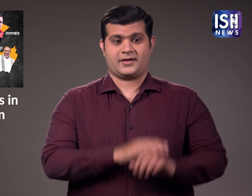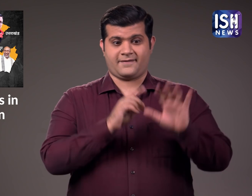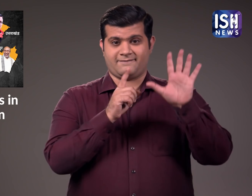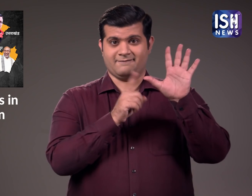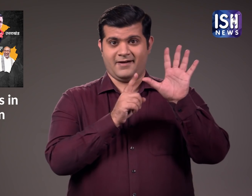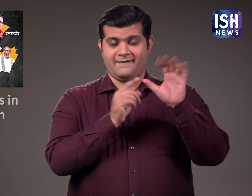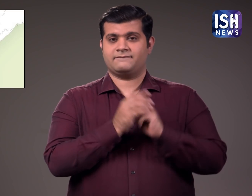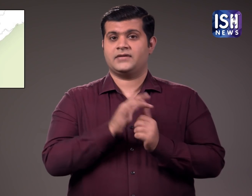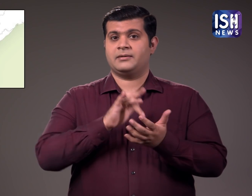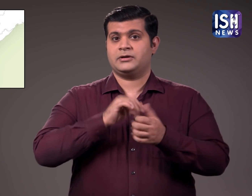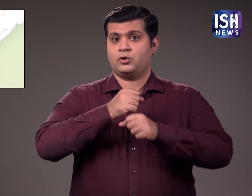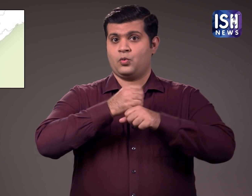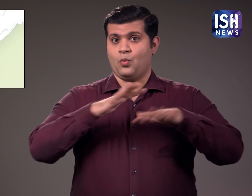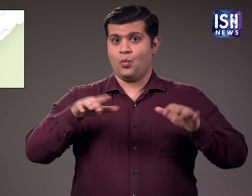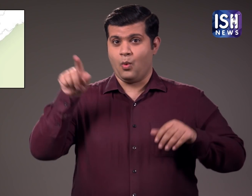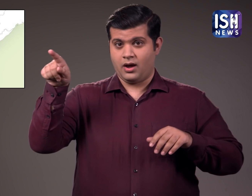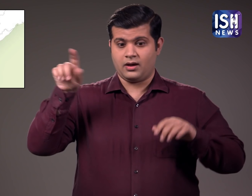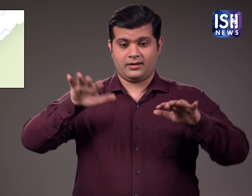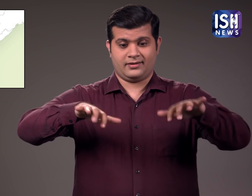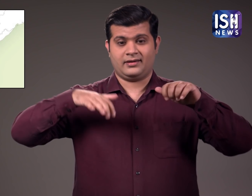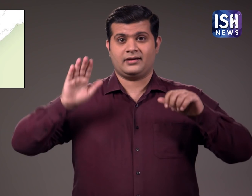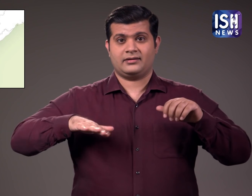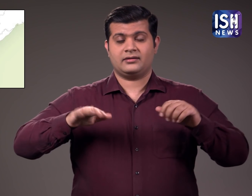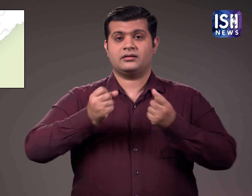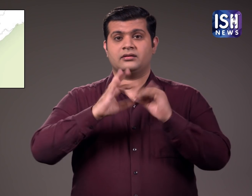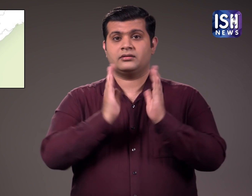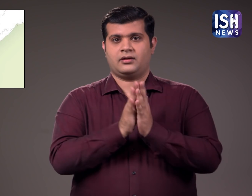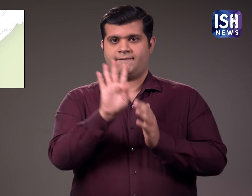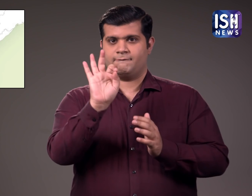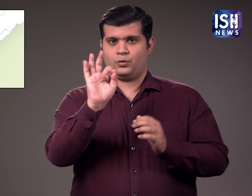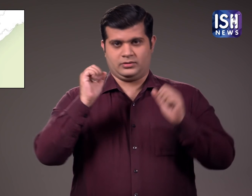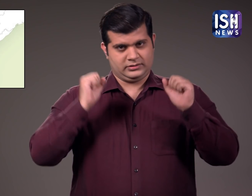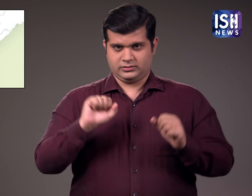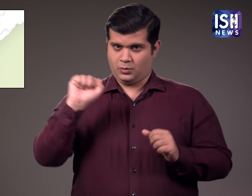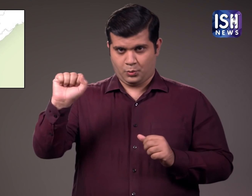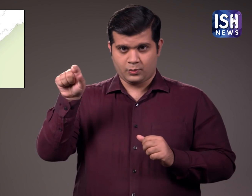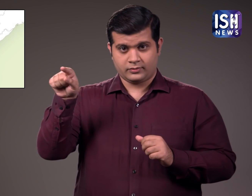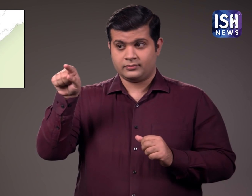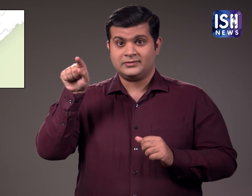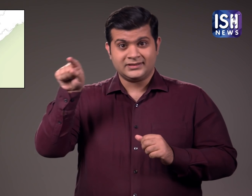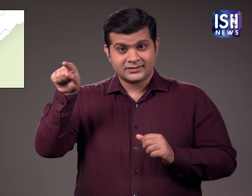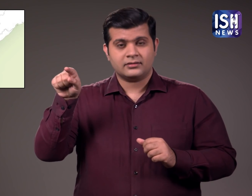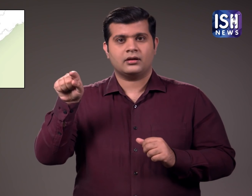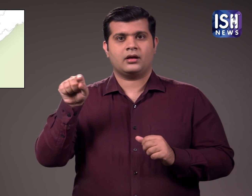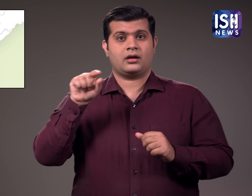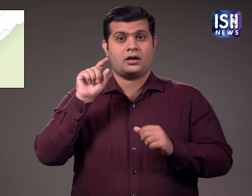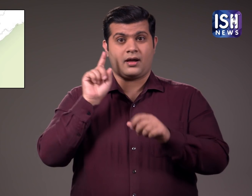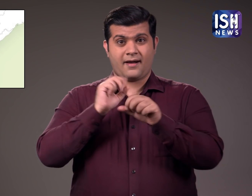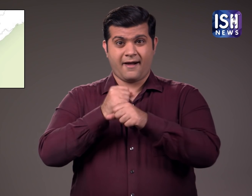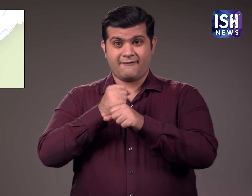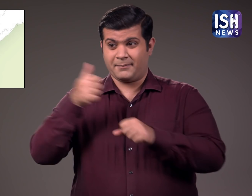गोवा में कुल 40 सीटे है सरकार बनाने के लिए एक पार्टी को 21 सीटों की जरुरुत होती है